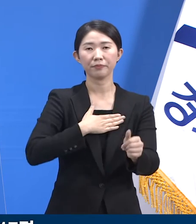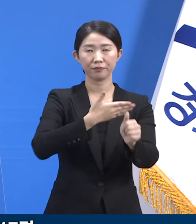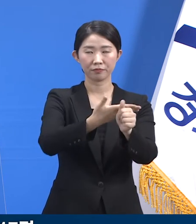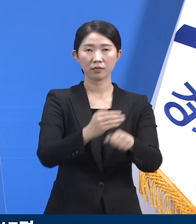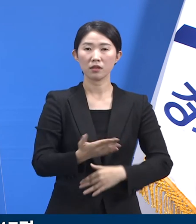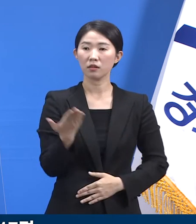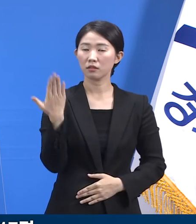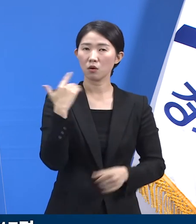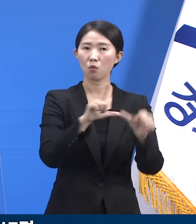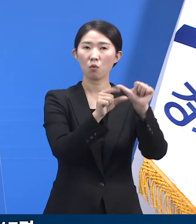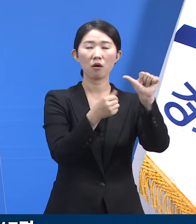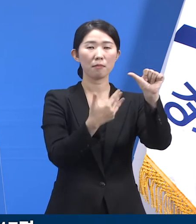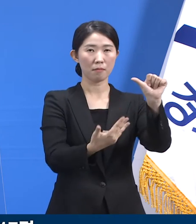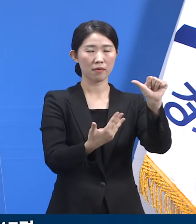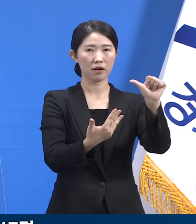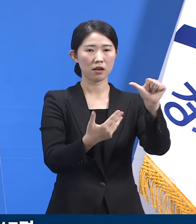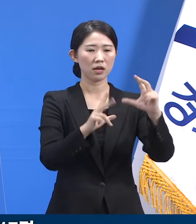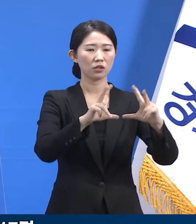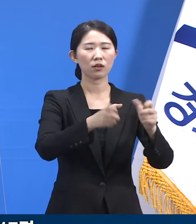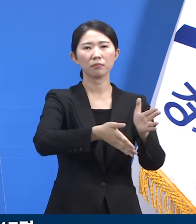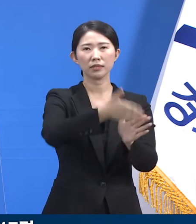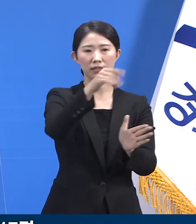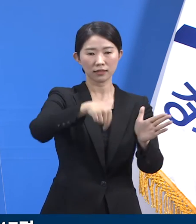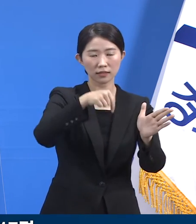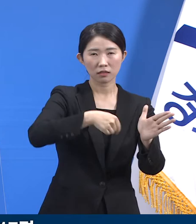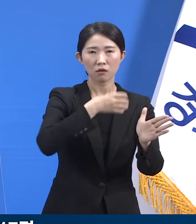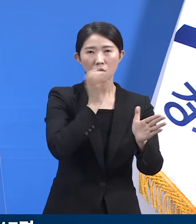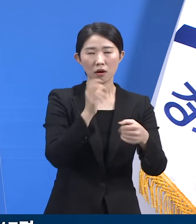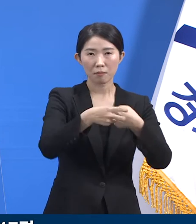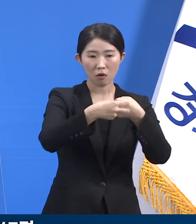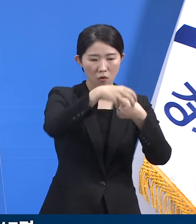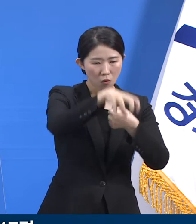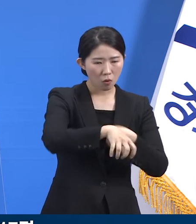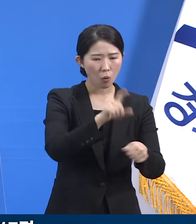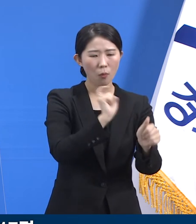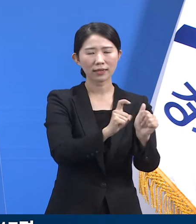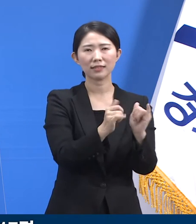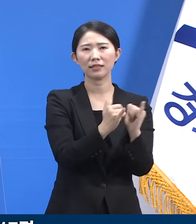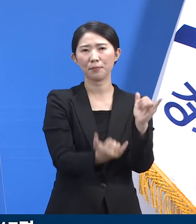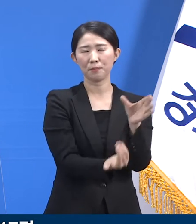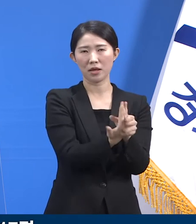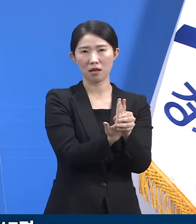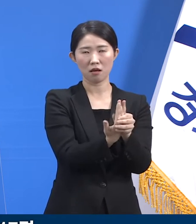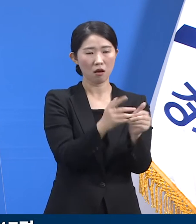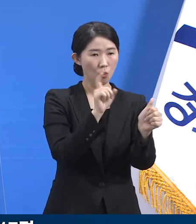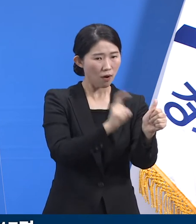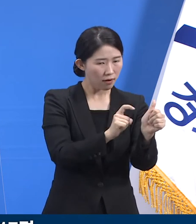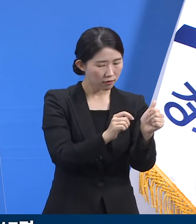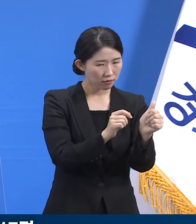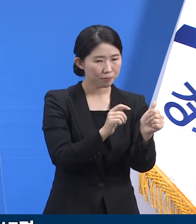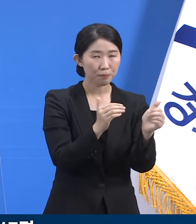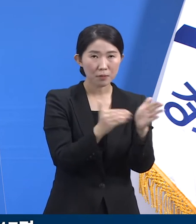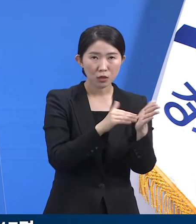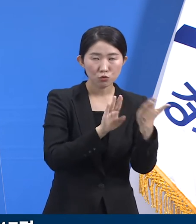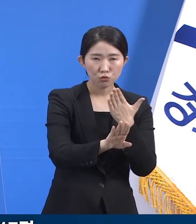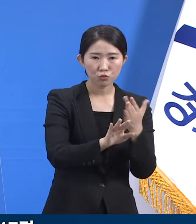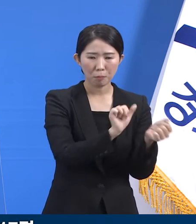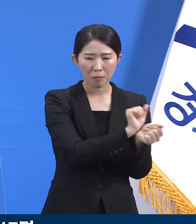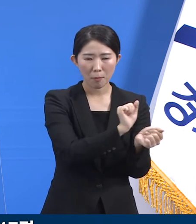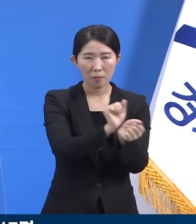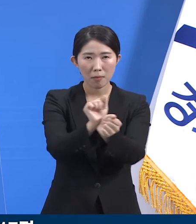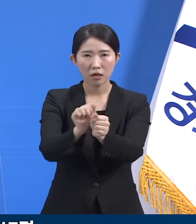성남시 소재 요양병원에서 최초 확진자가 발생한 후 시간이 경과함에 따라 확진자가